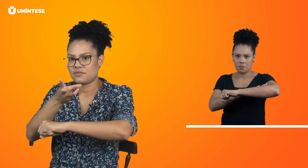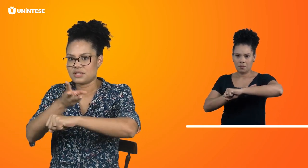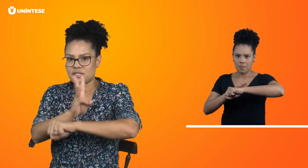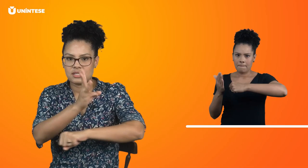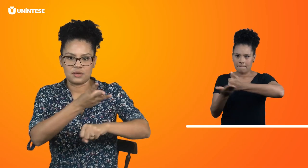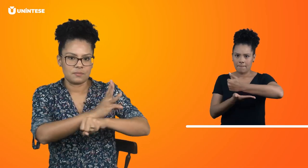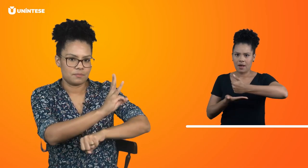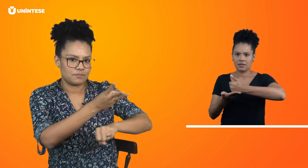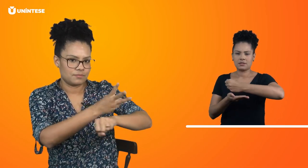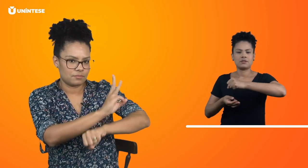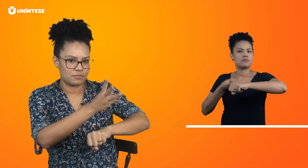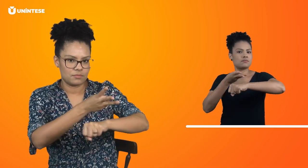faz assim.